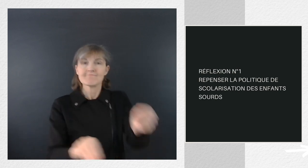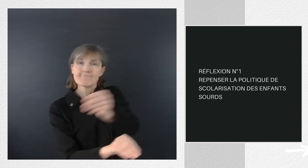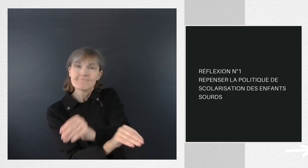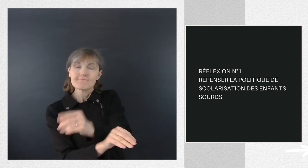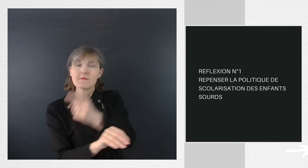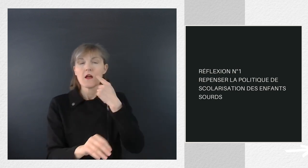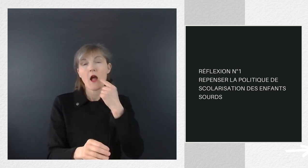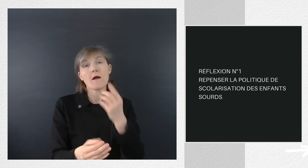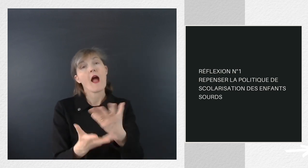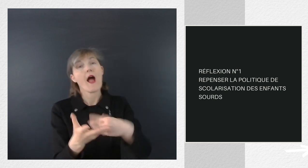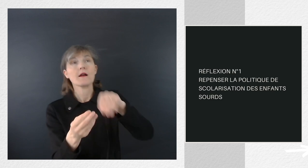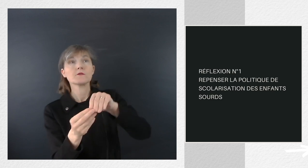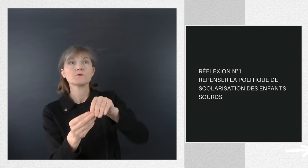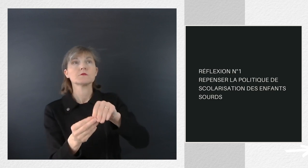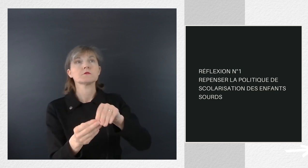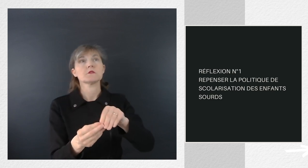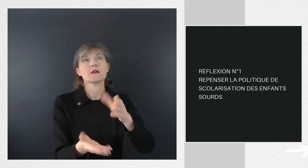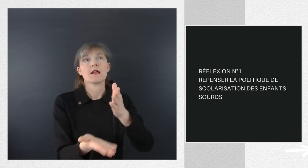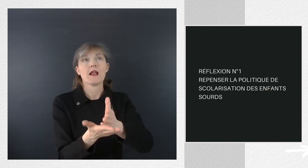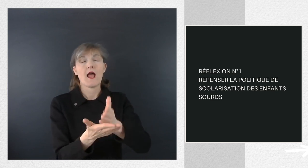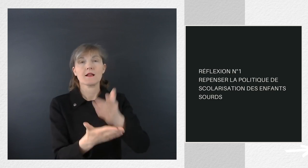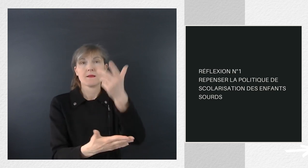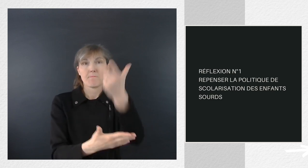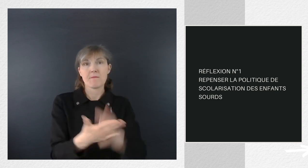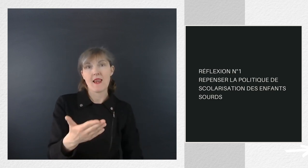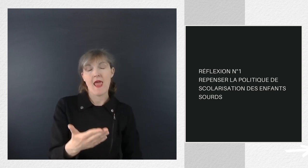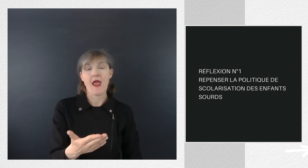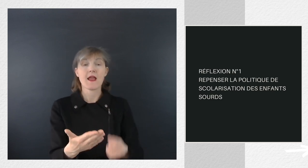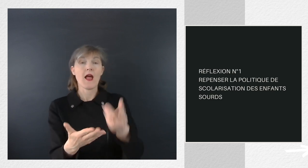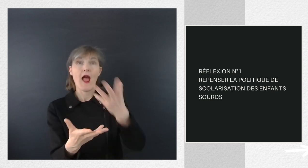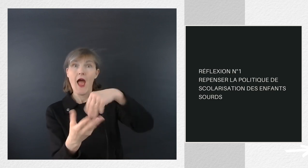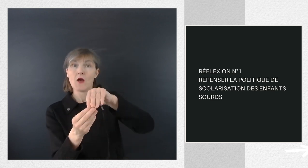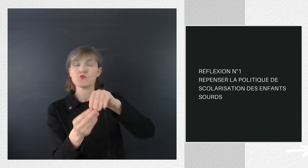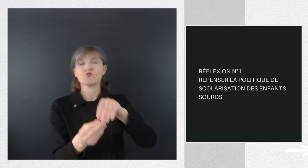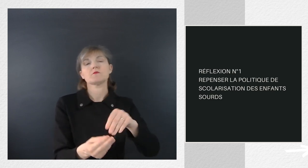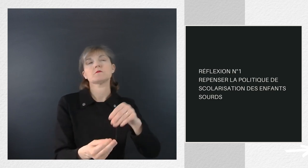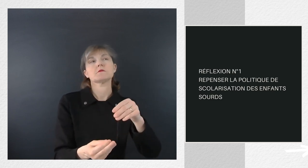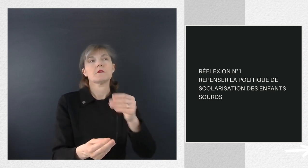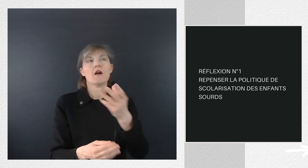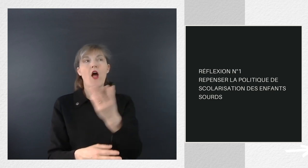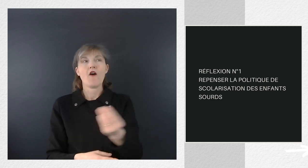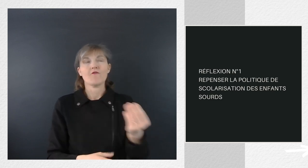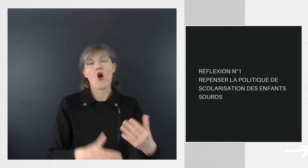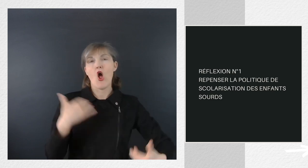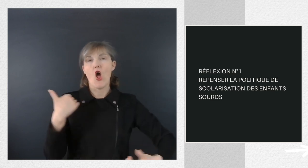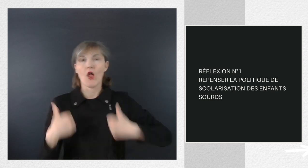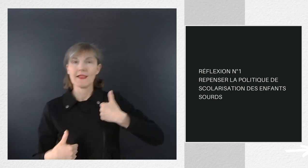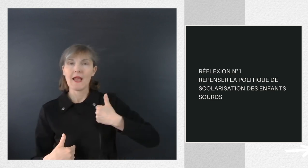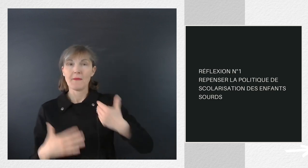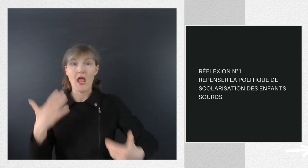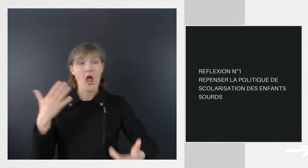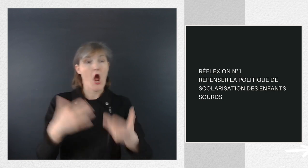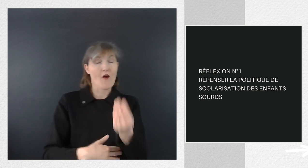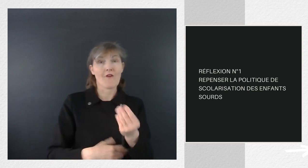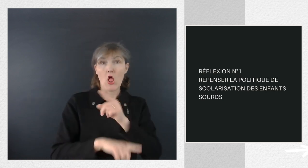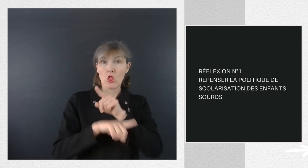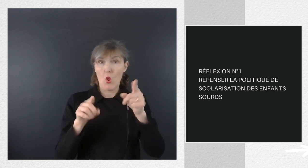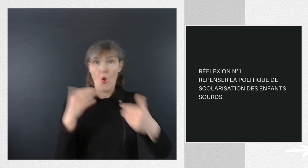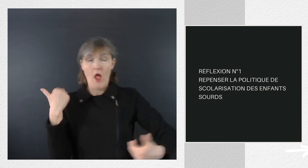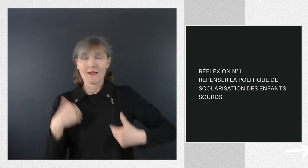en classe avec des enfants handicapés et non handicapés, implique d'avoir au moins deux enseignants